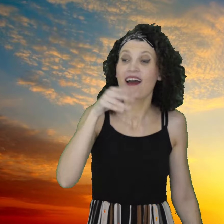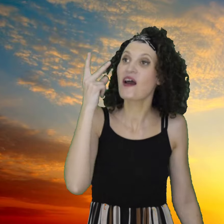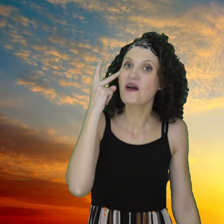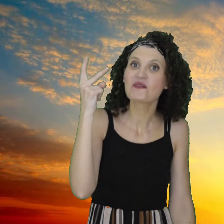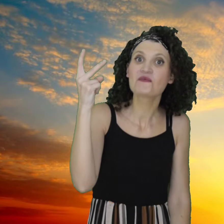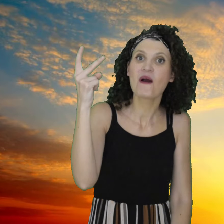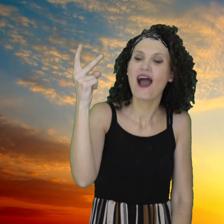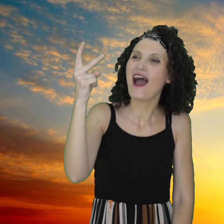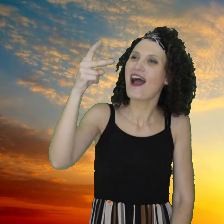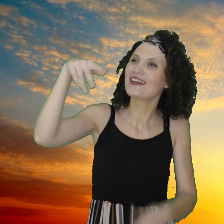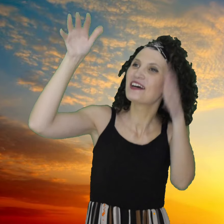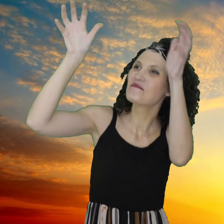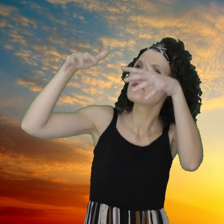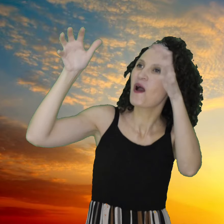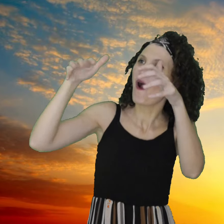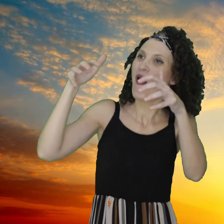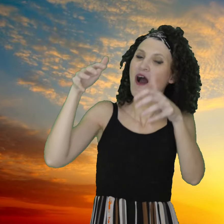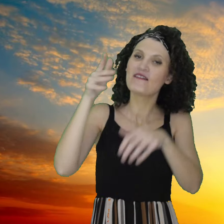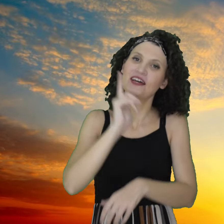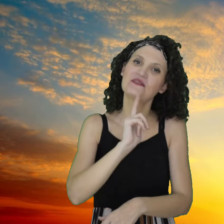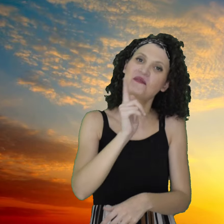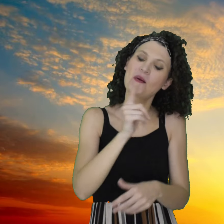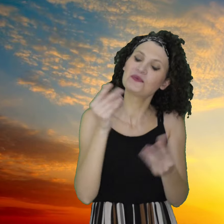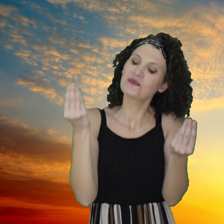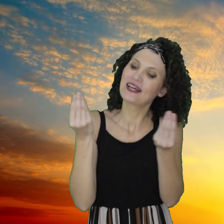piovendo, mai stupendo averti qua